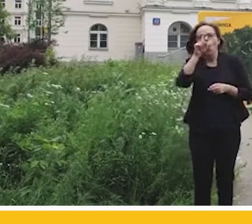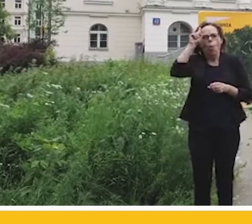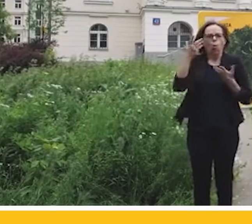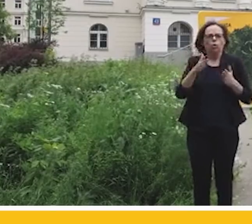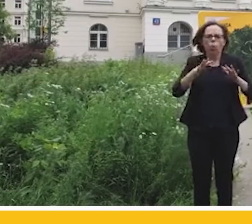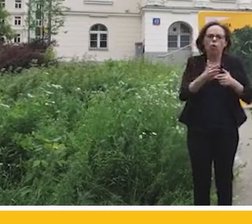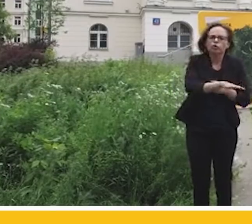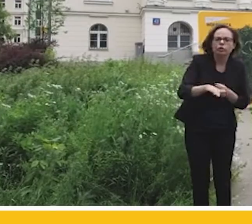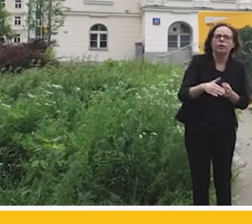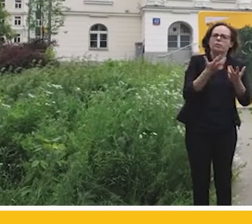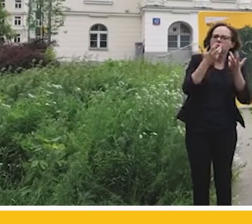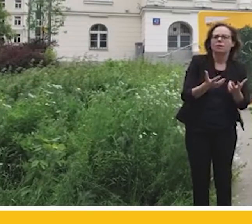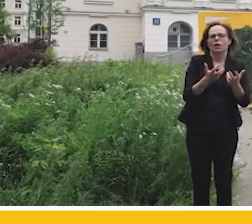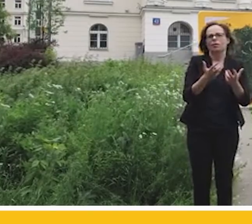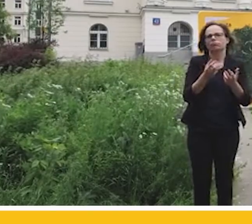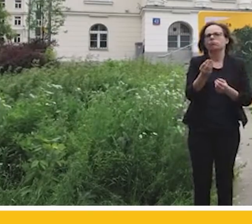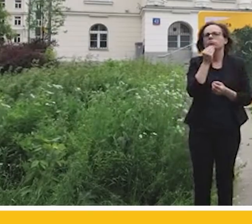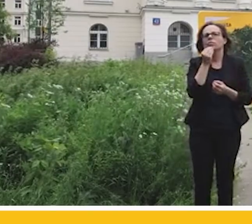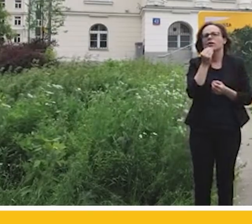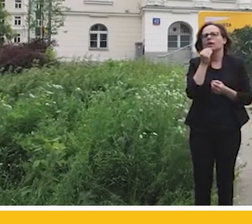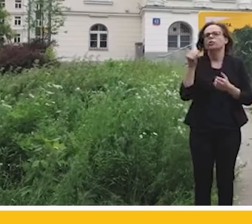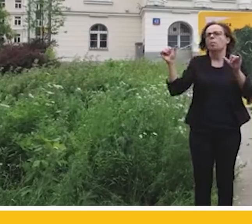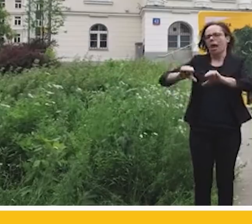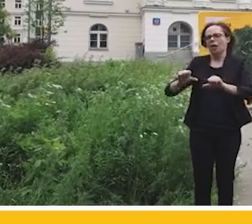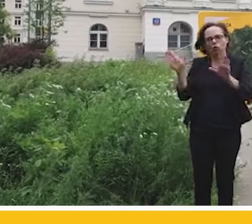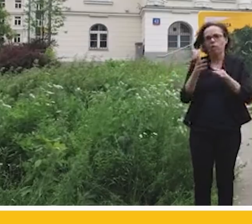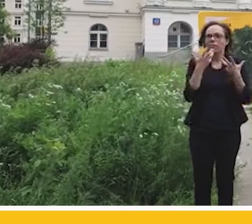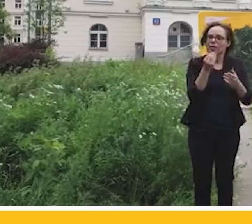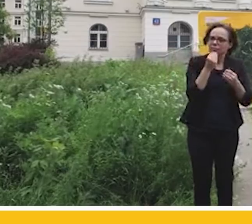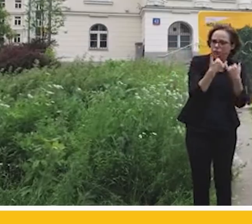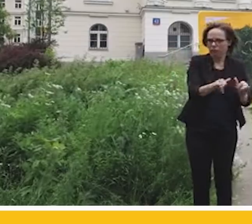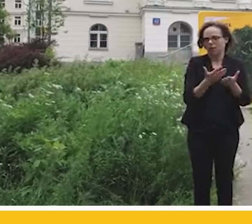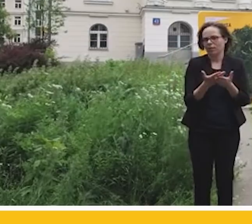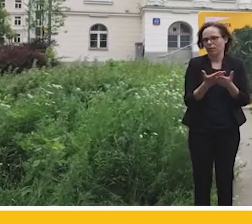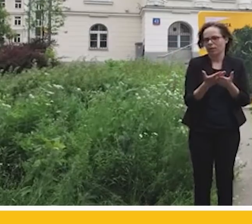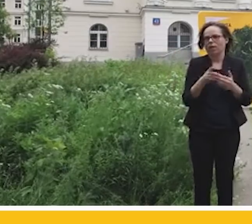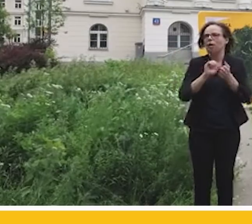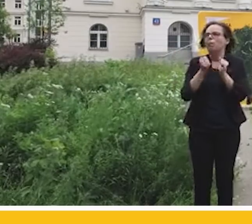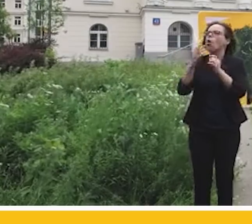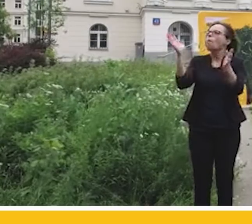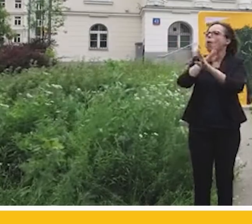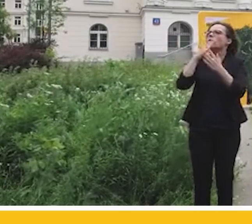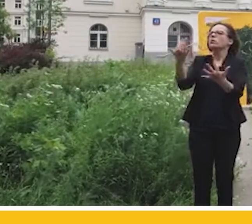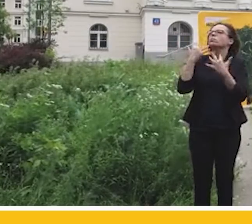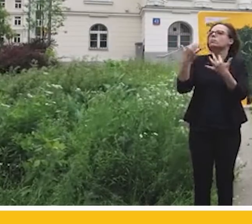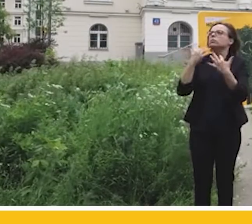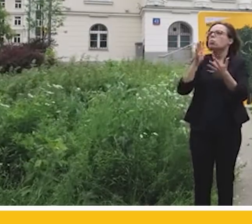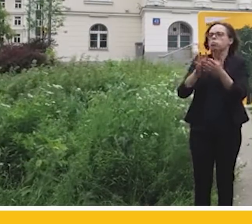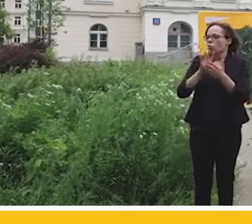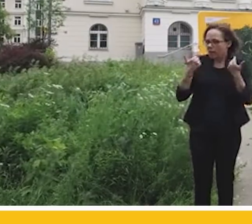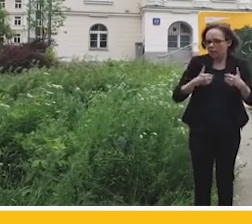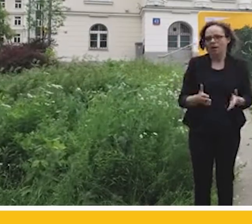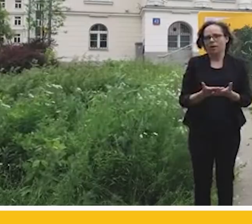chciałyby móc jeść coś innego niż beton i wdychać coś innego niż tablicę Mendelejewa,